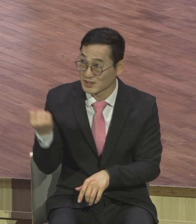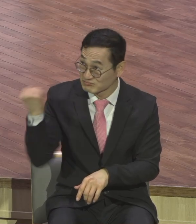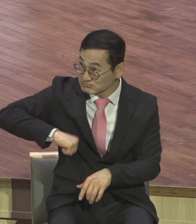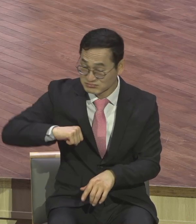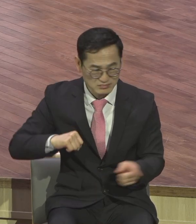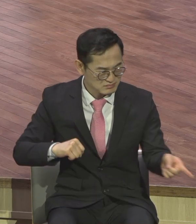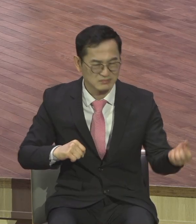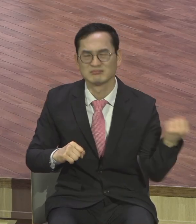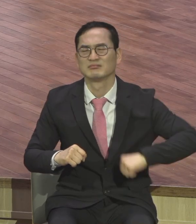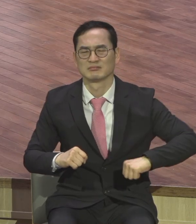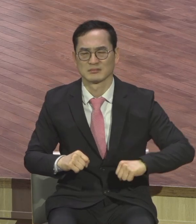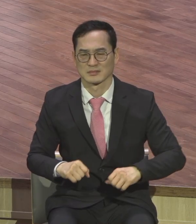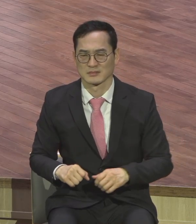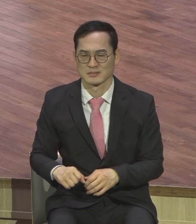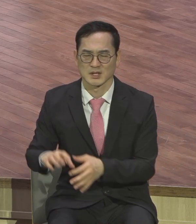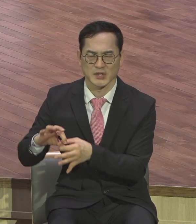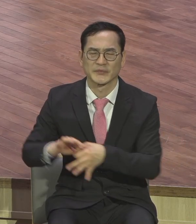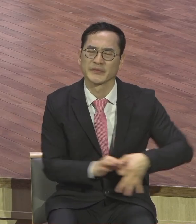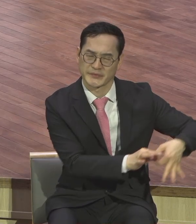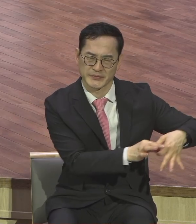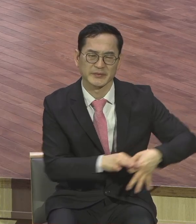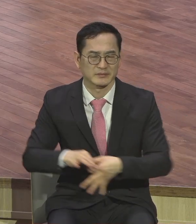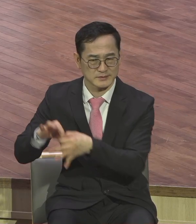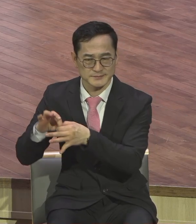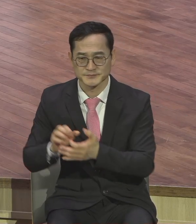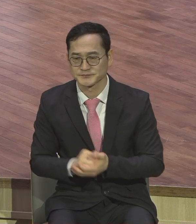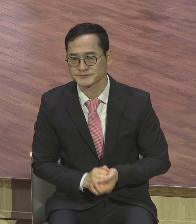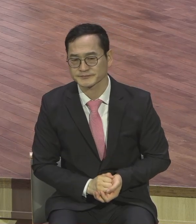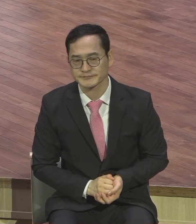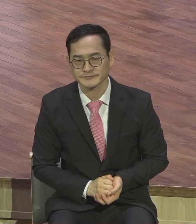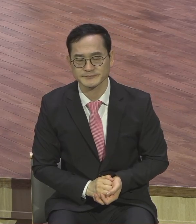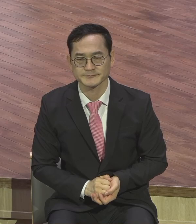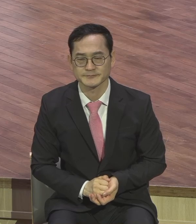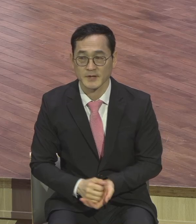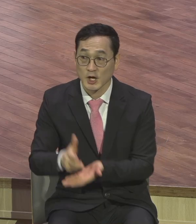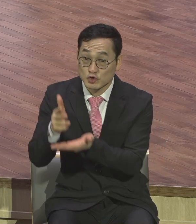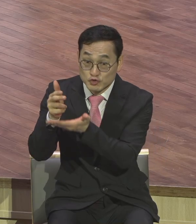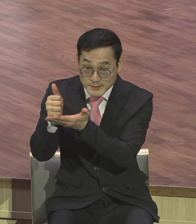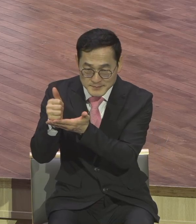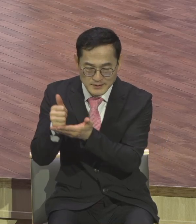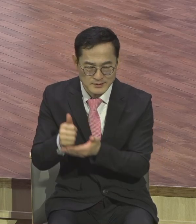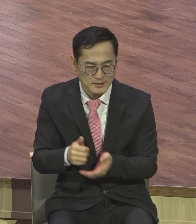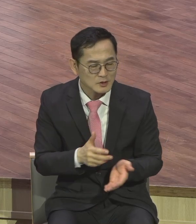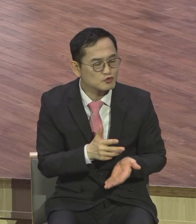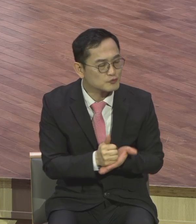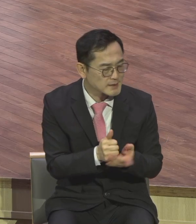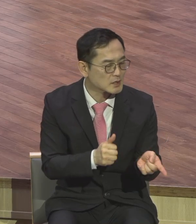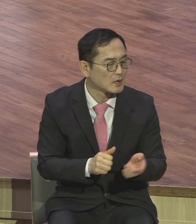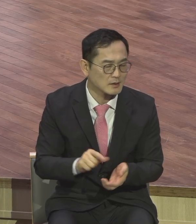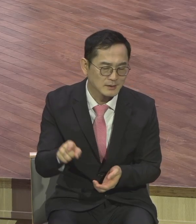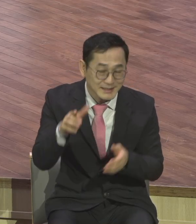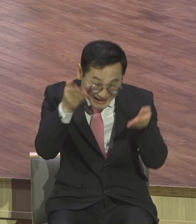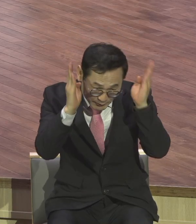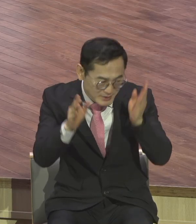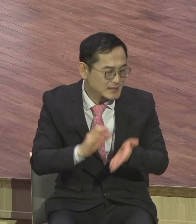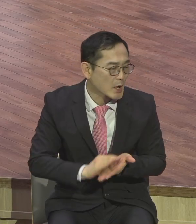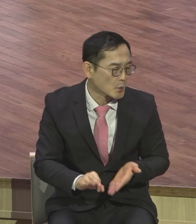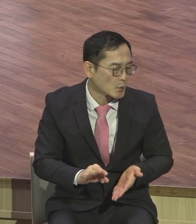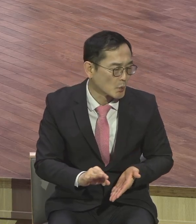여러분 죽게 해서 서시겠다라고 말씀하실 때에 적시로 순종하며 쓰임 받는